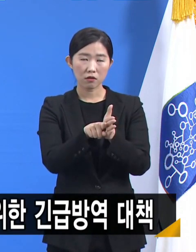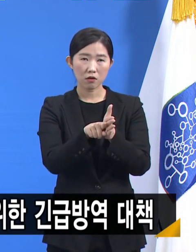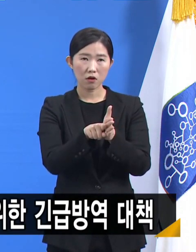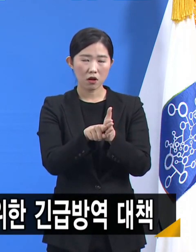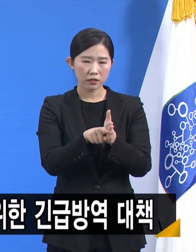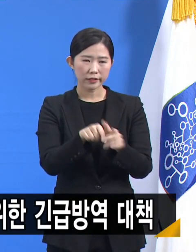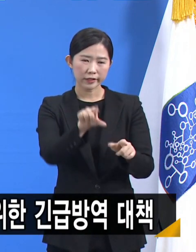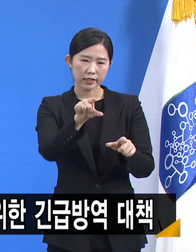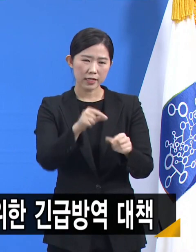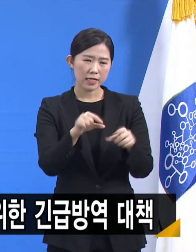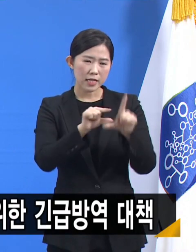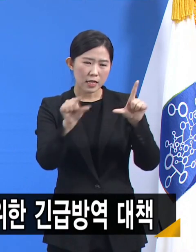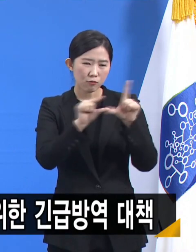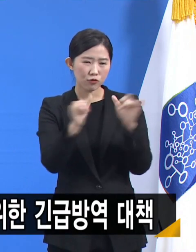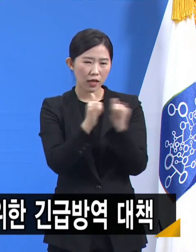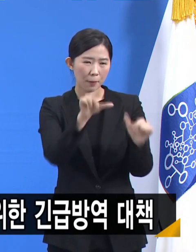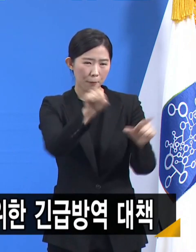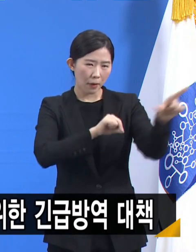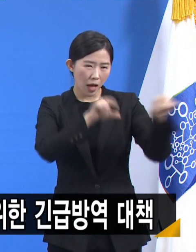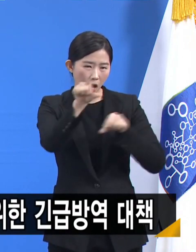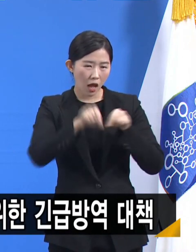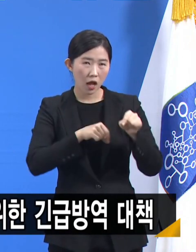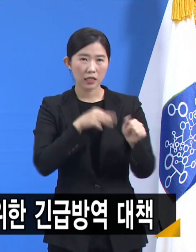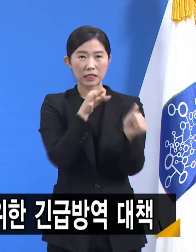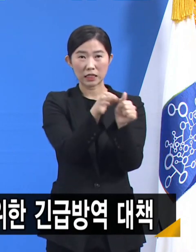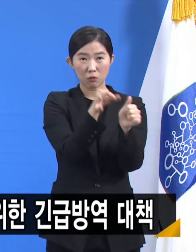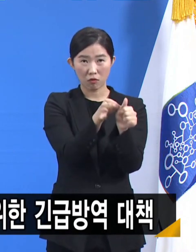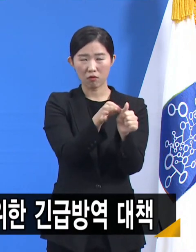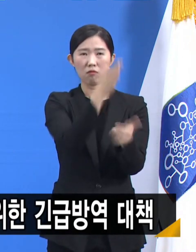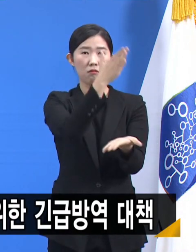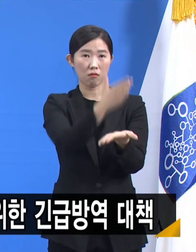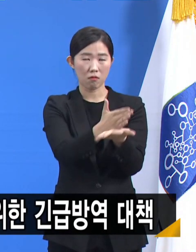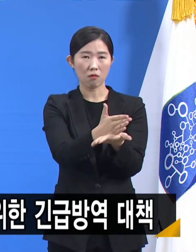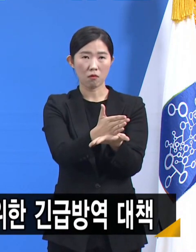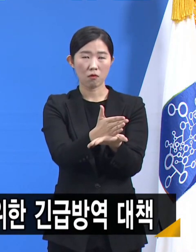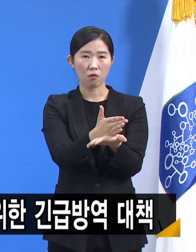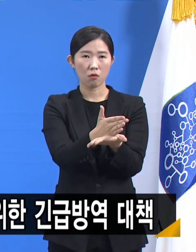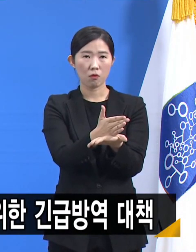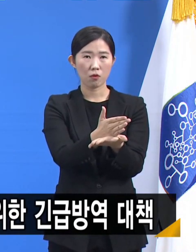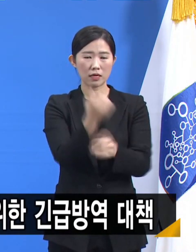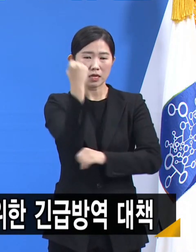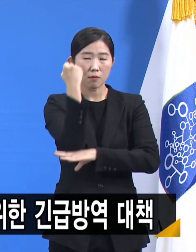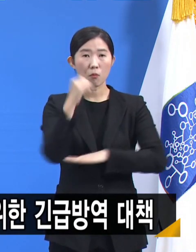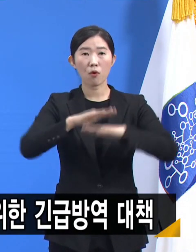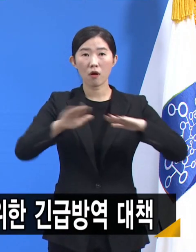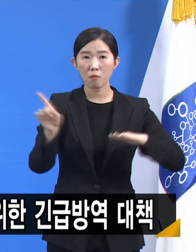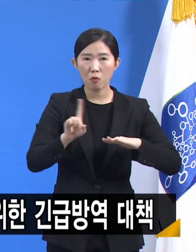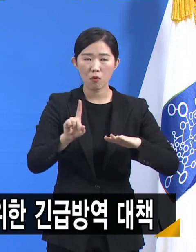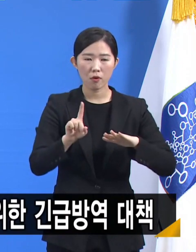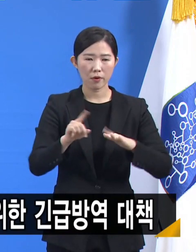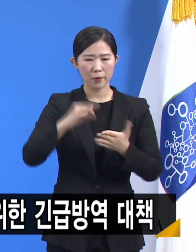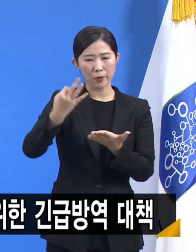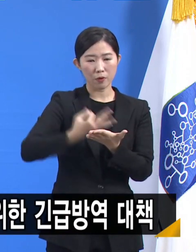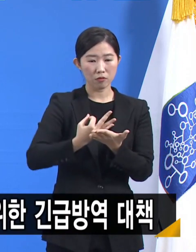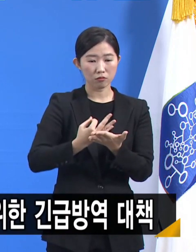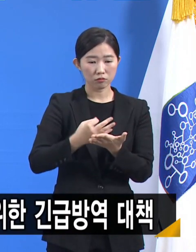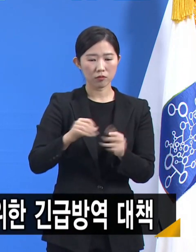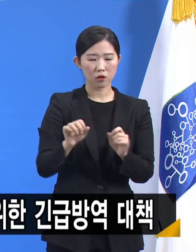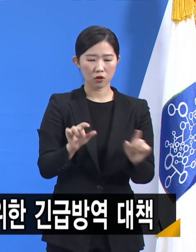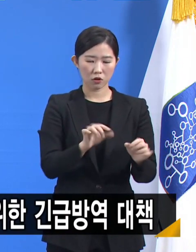지원이 아니라 근본적인 대책으로 매출 증대를 통한 경제 활성화가 기념합니다.